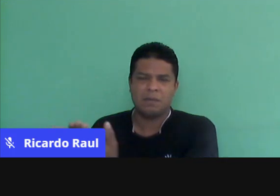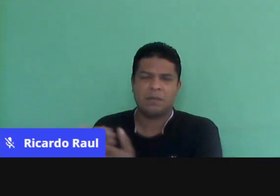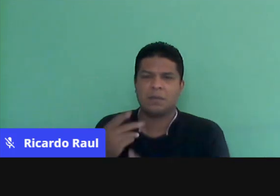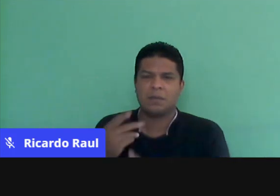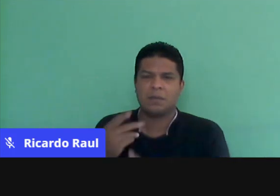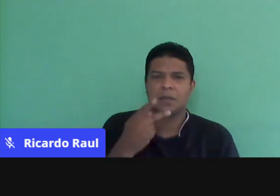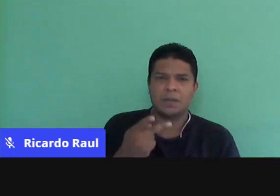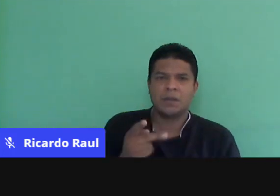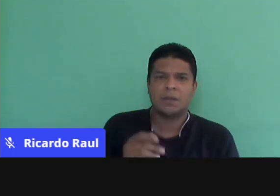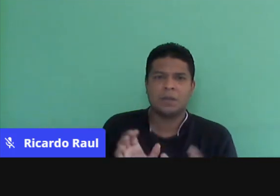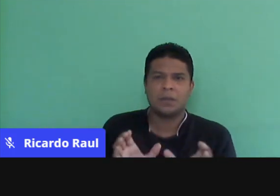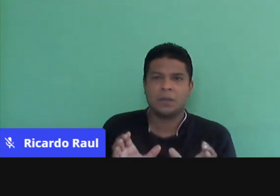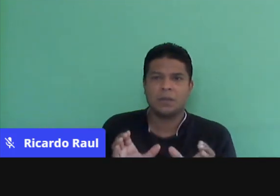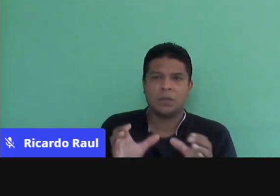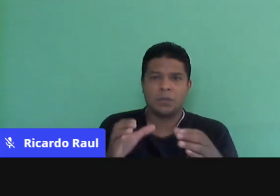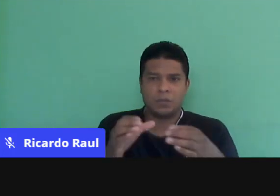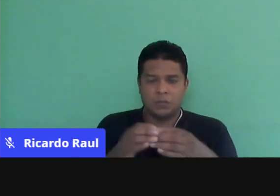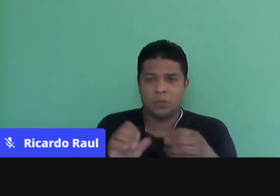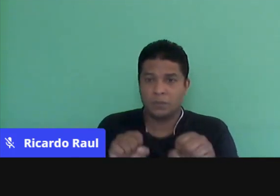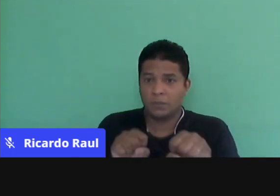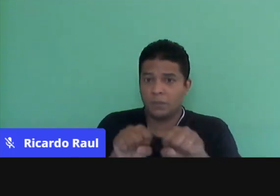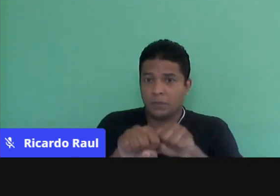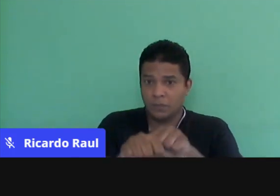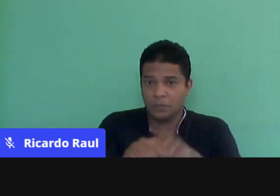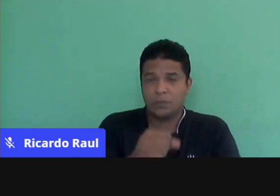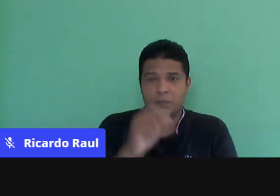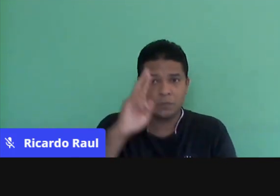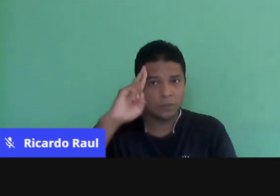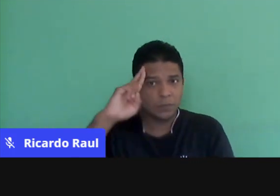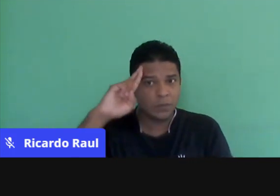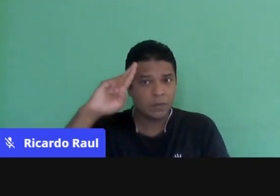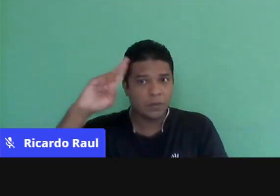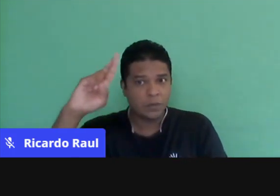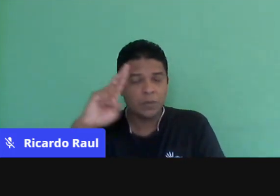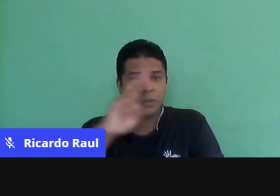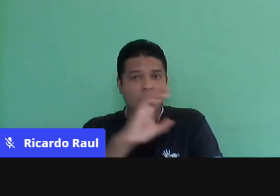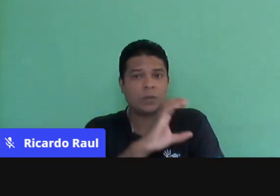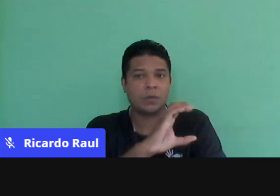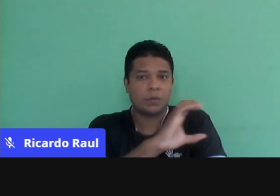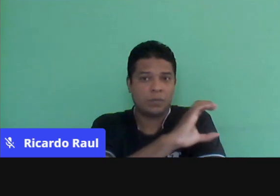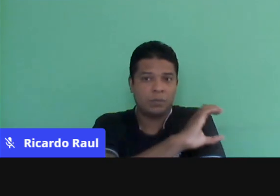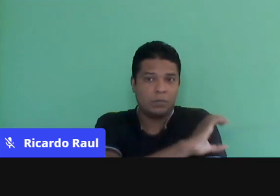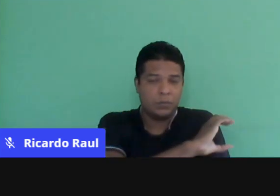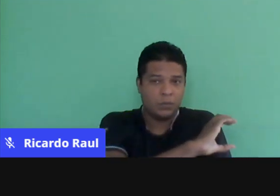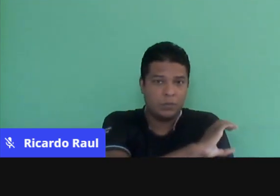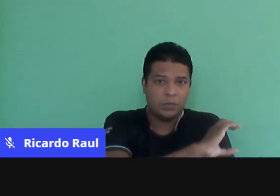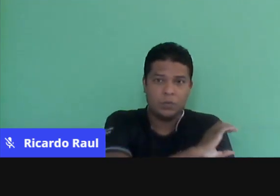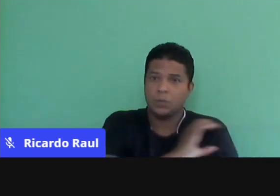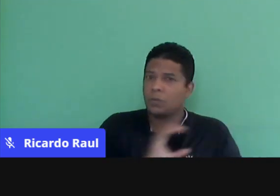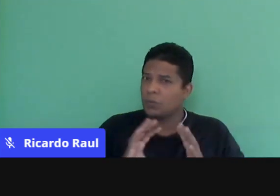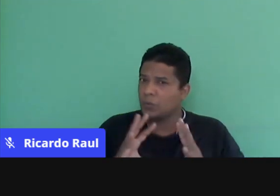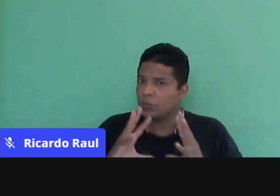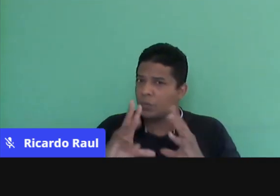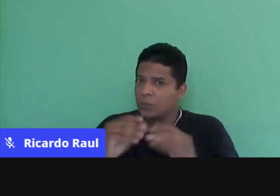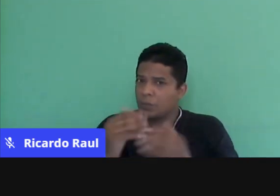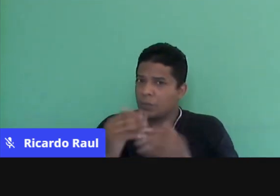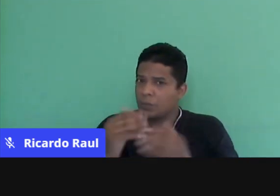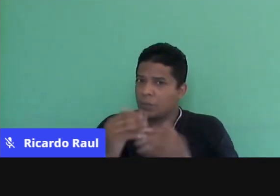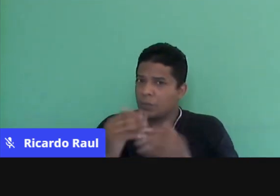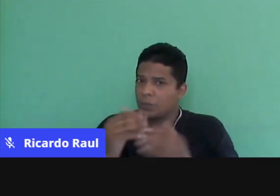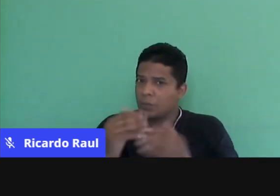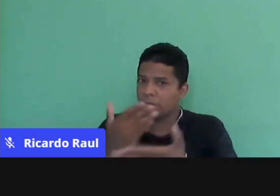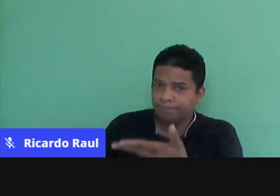falamos dos grupos de informação, nós falamos dos diretores, dos coordenadores, de todos os envolvidos.